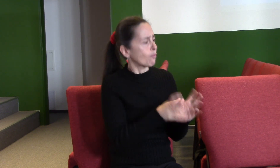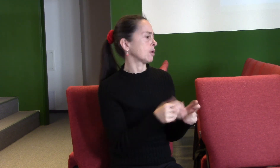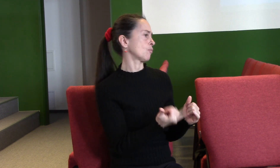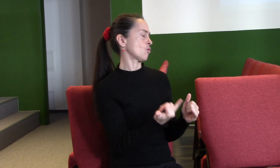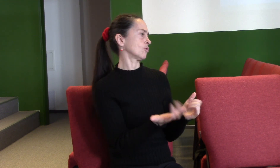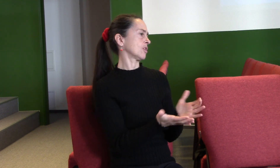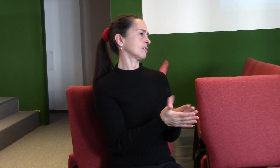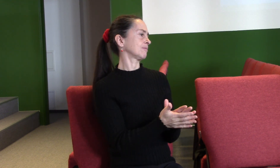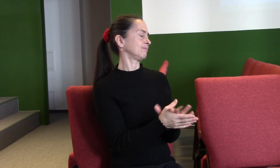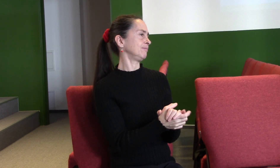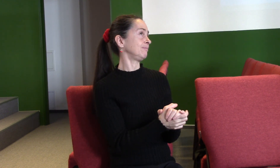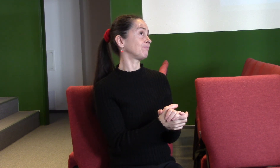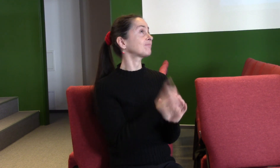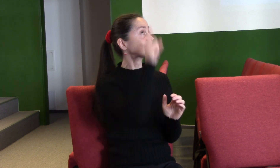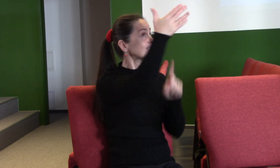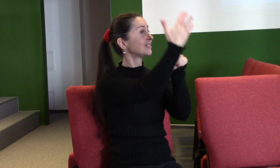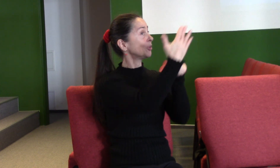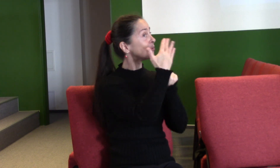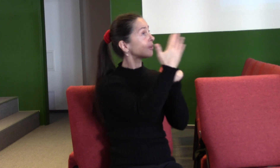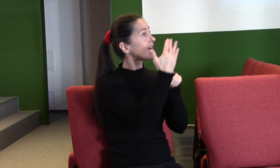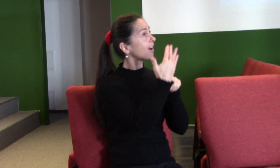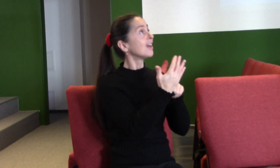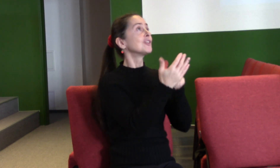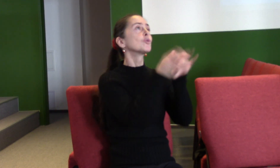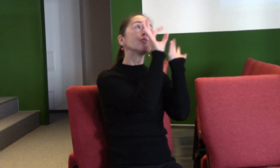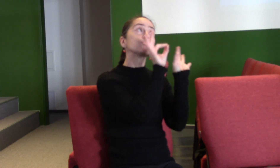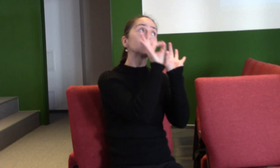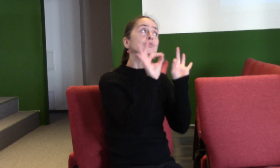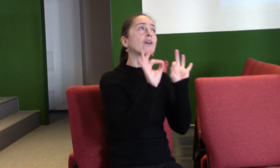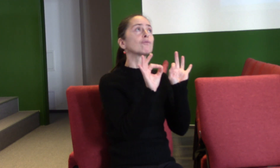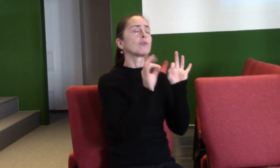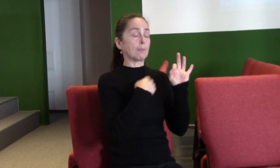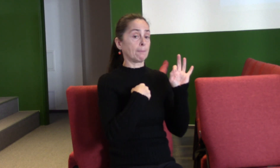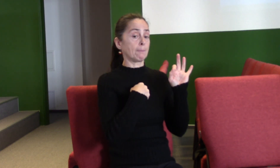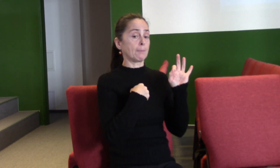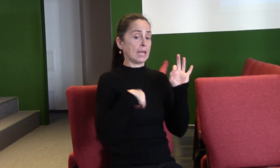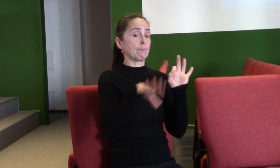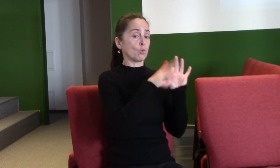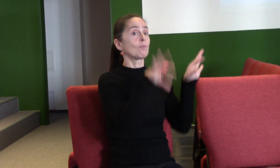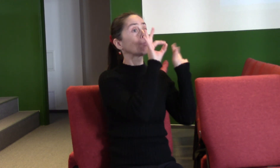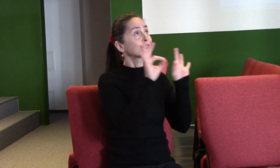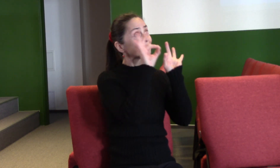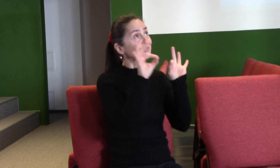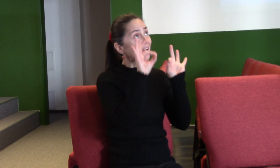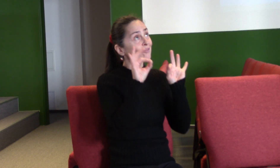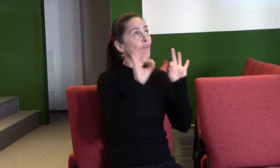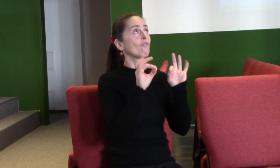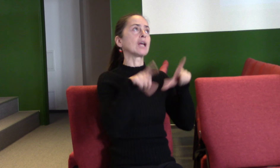ty nám ukazuješ a zjevuješ a připravovat se na ten věčný život s tebou. Moc tě